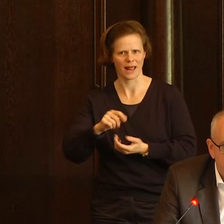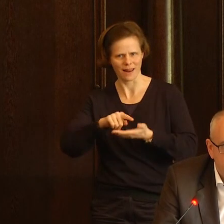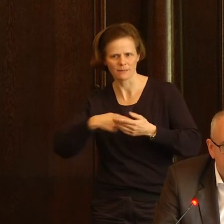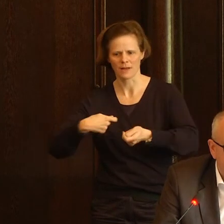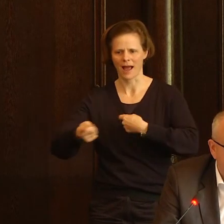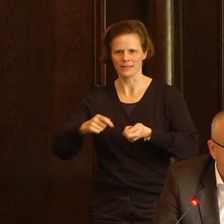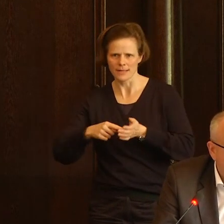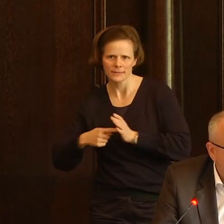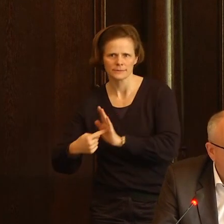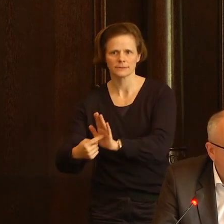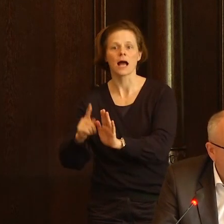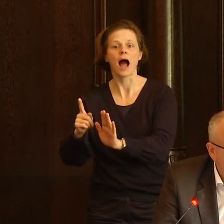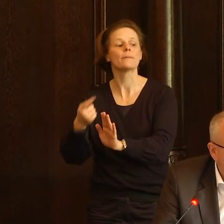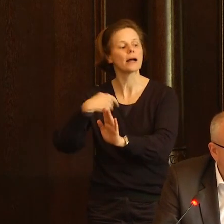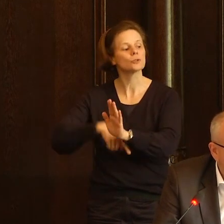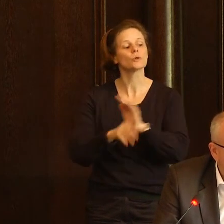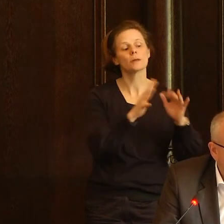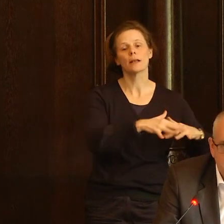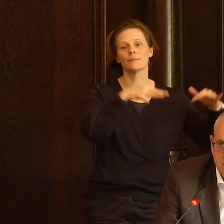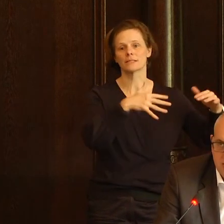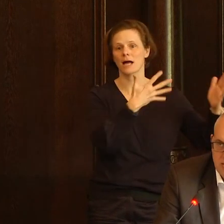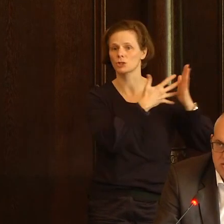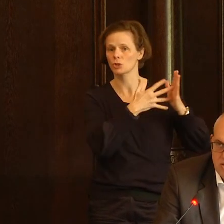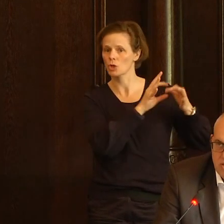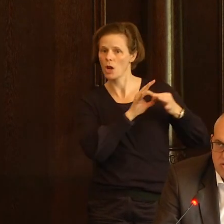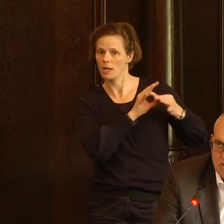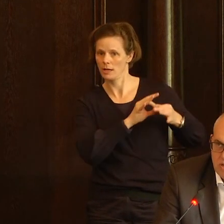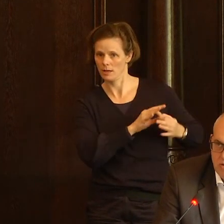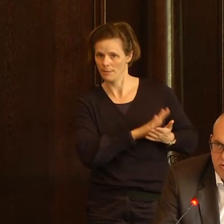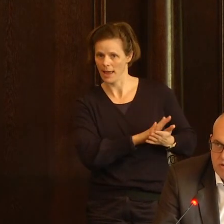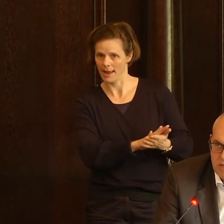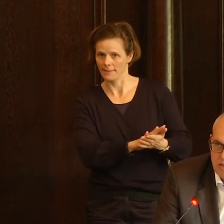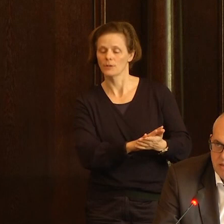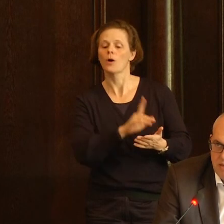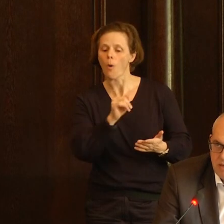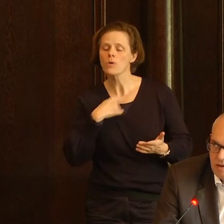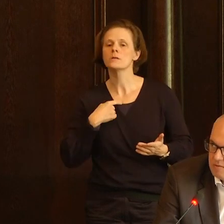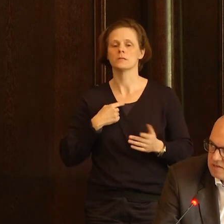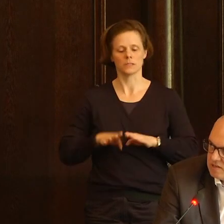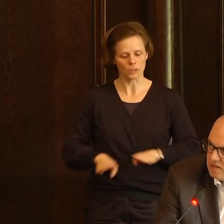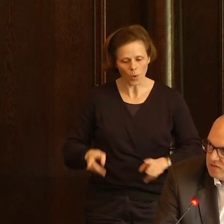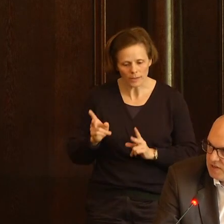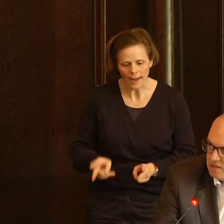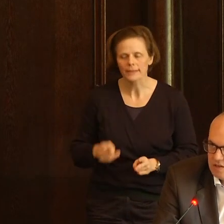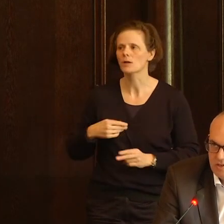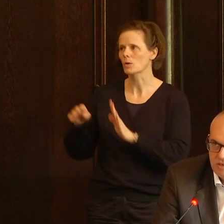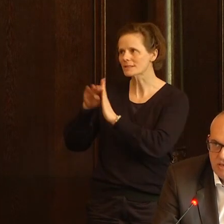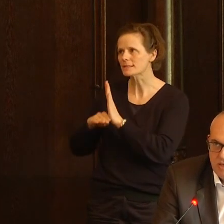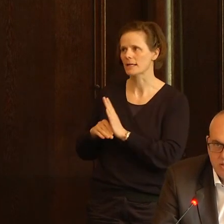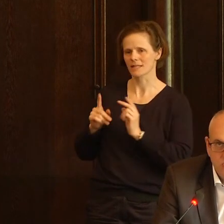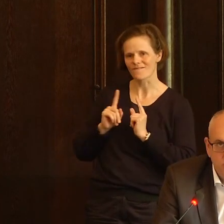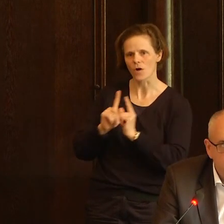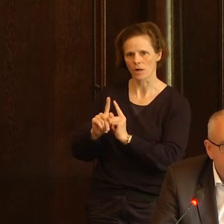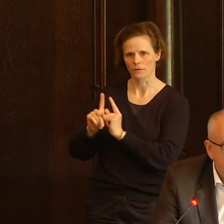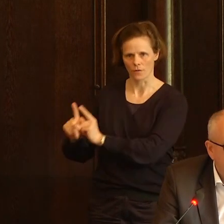parlamentarischer Kontrolle und rückgebunden an das Gesetz und an die Grundrechte. Ich glaube, dass das ganz wichtig ist,